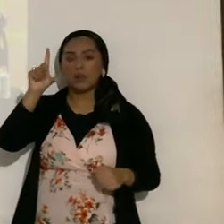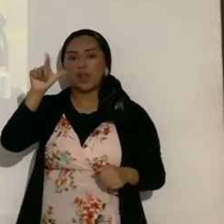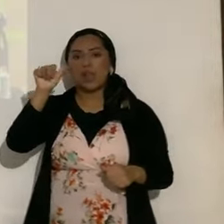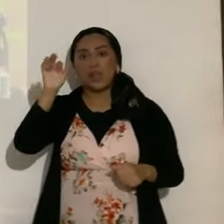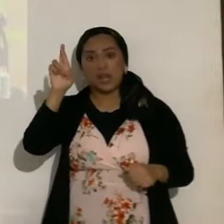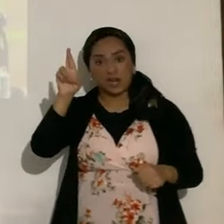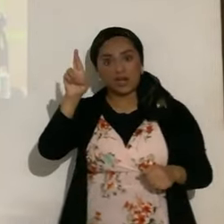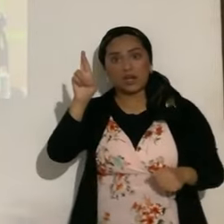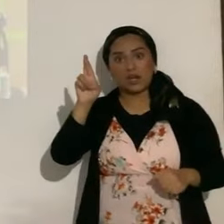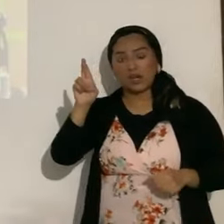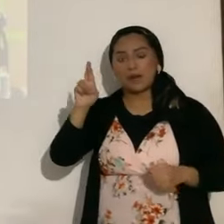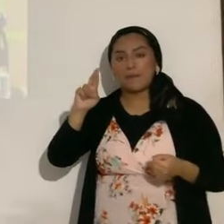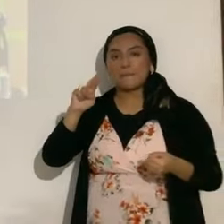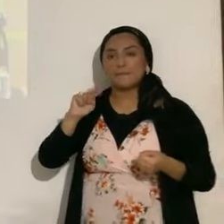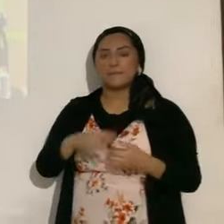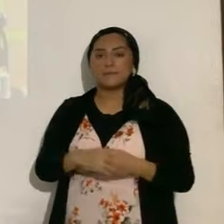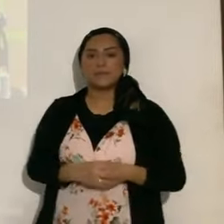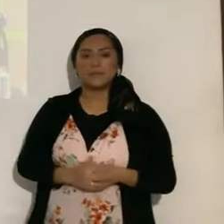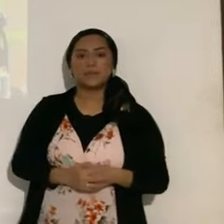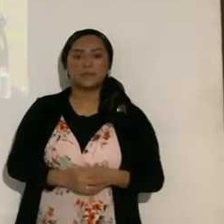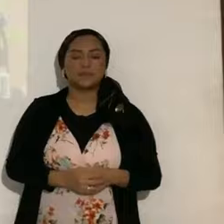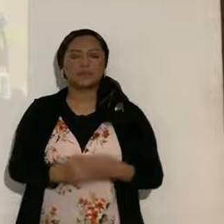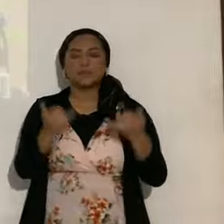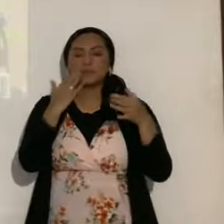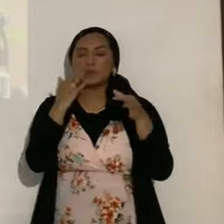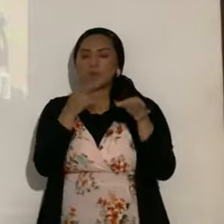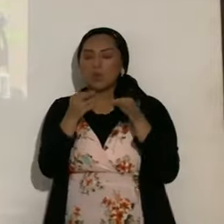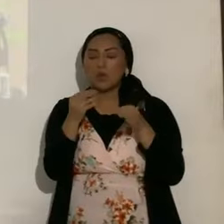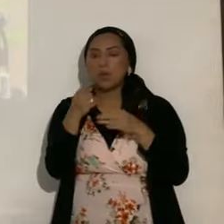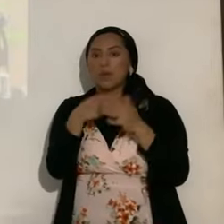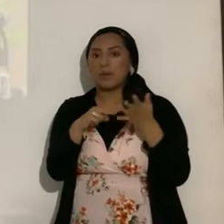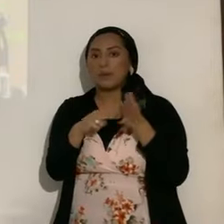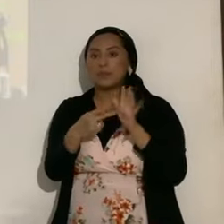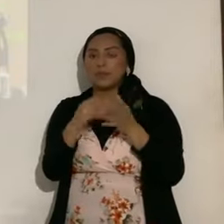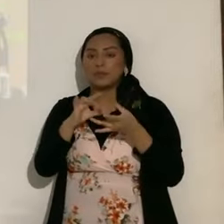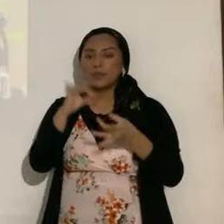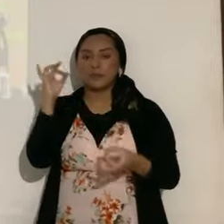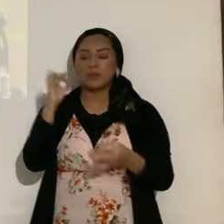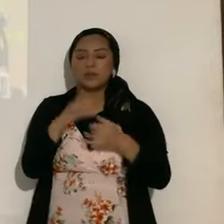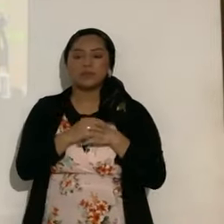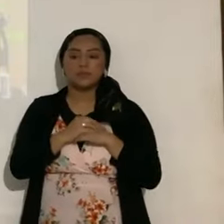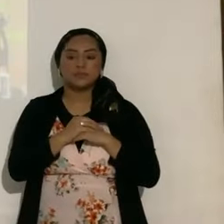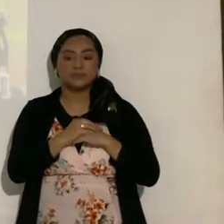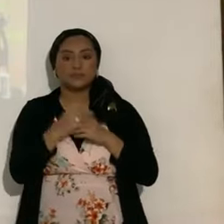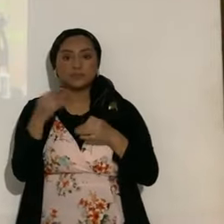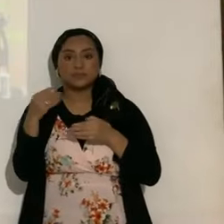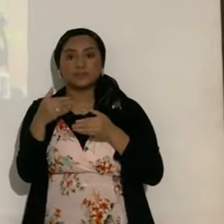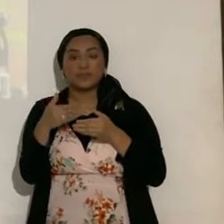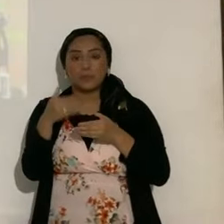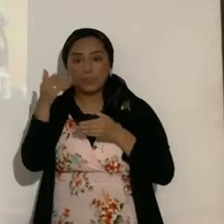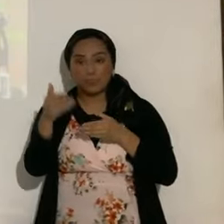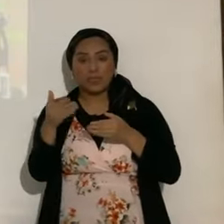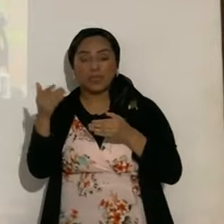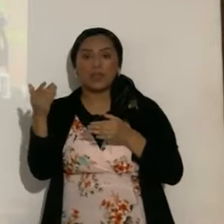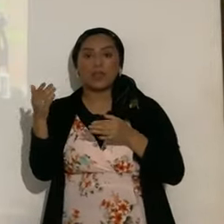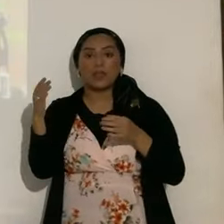es decir, el anillo de fuego, y ahorita voy a explicar lo que es espiritualmente, y después llegará a ser total,